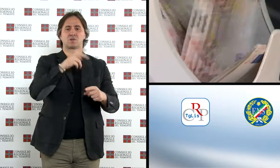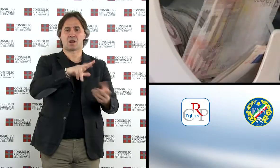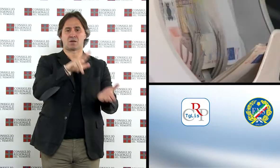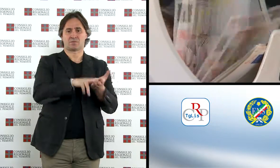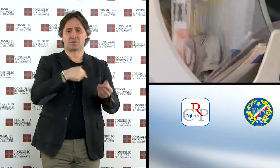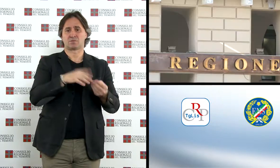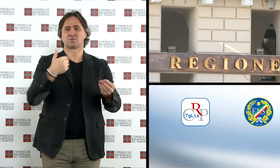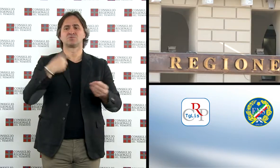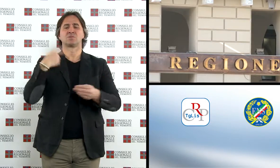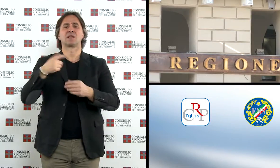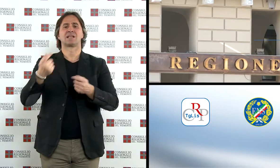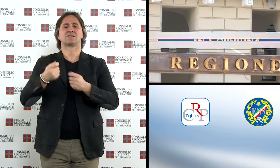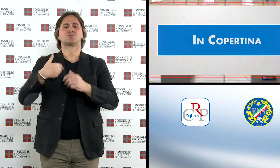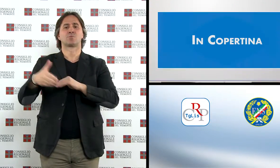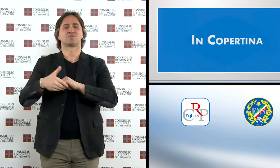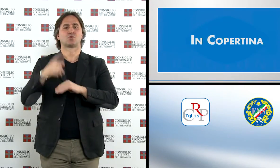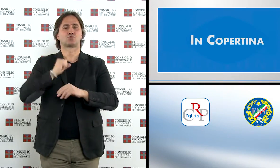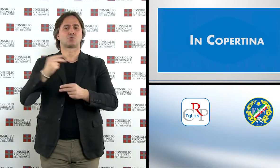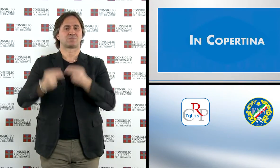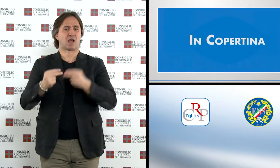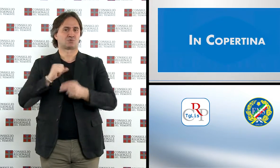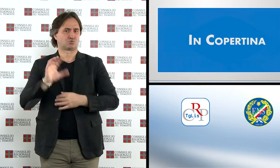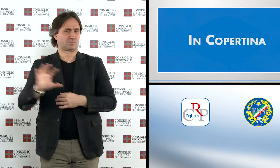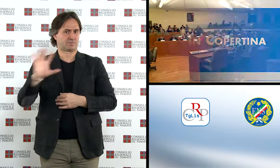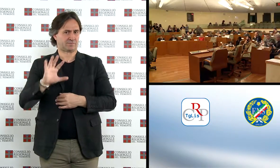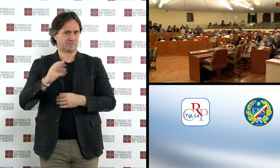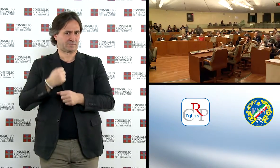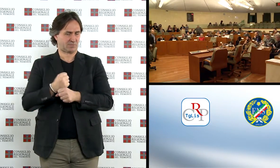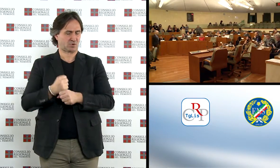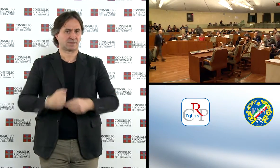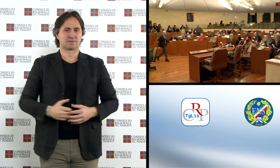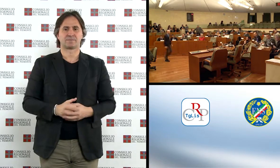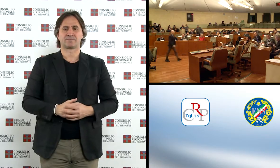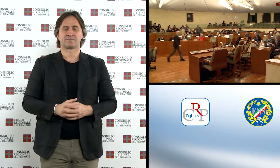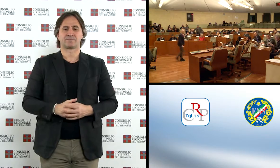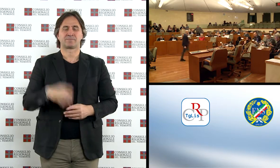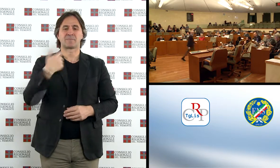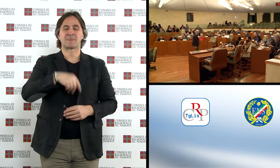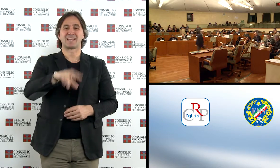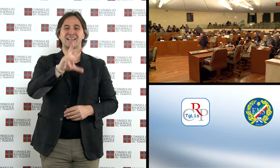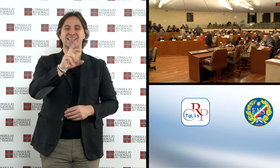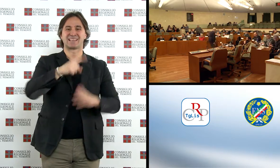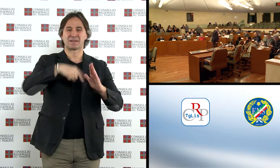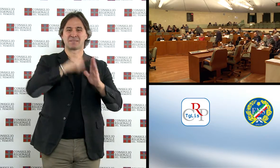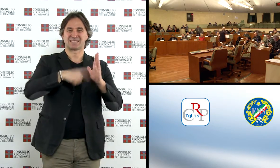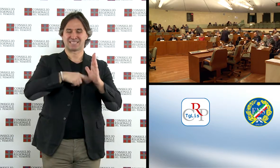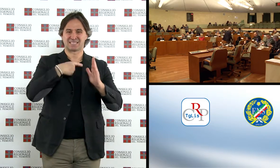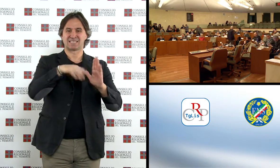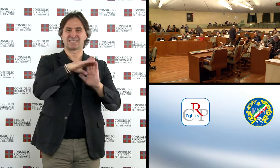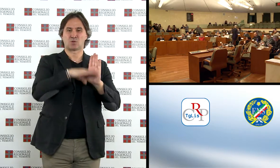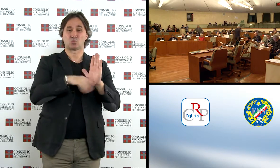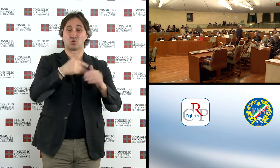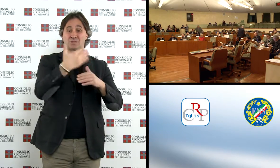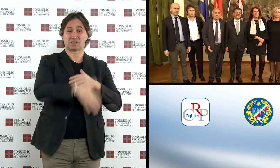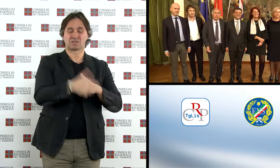provvisorio del bilancio della Regione Piemonte. In copertina Alla scadenza dei 30 mesi previsti dallo Statuto è stato